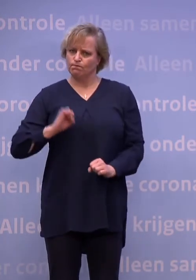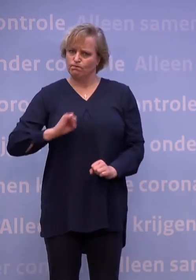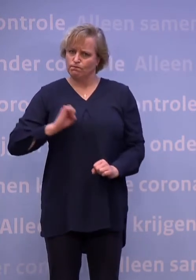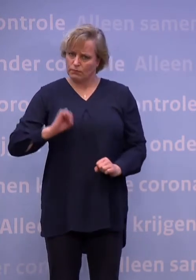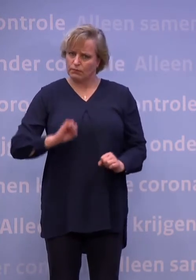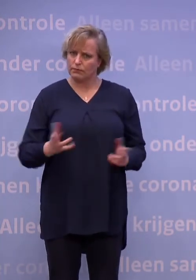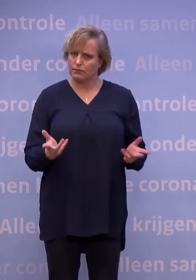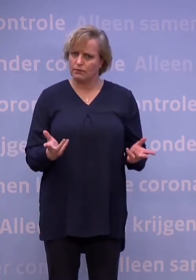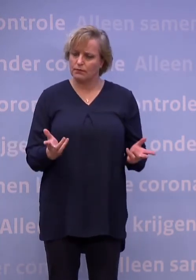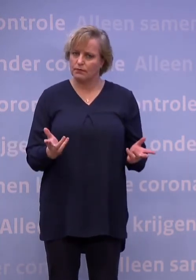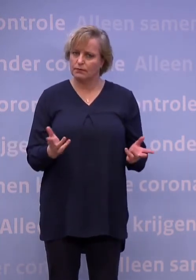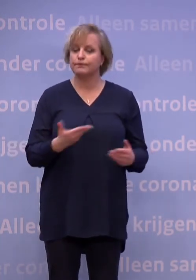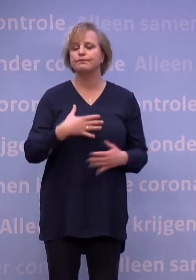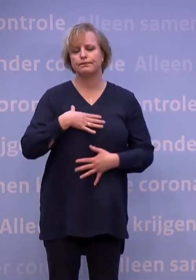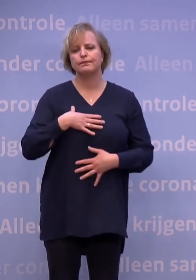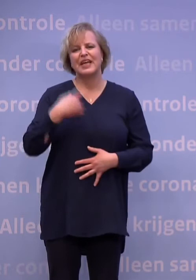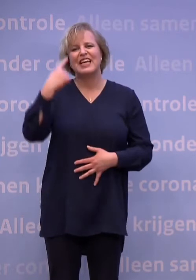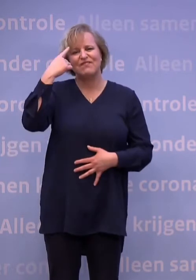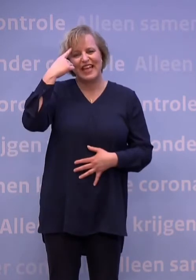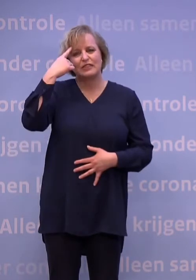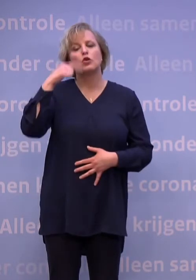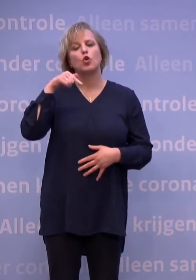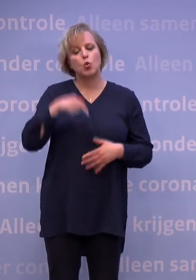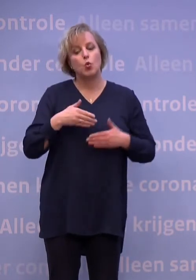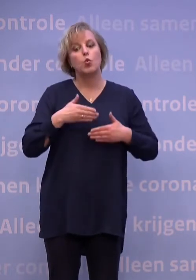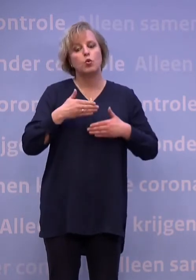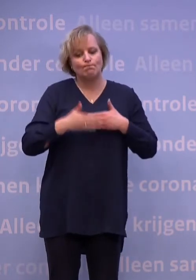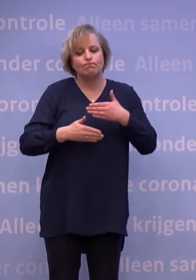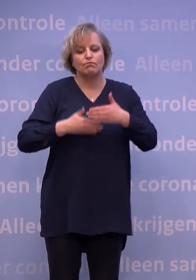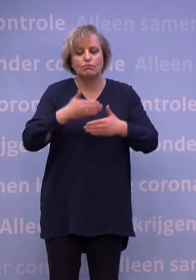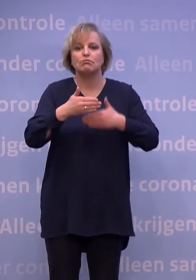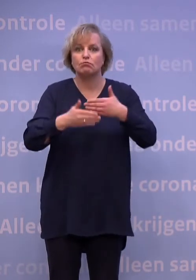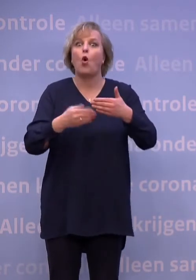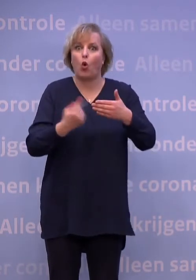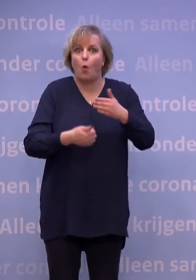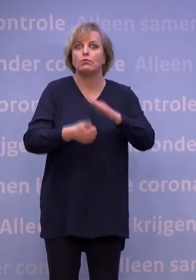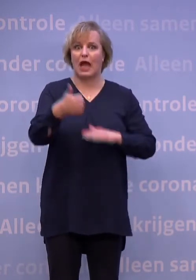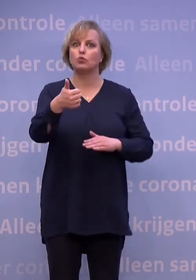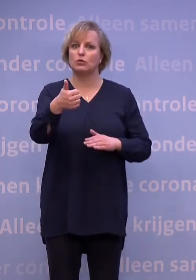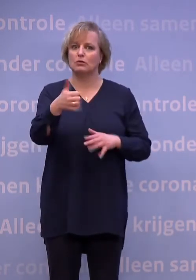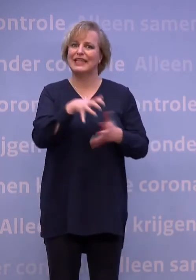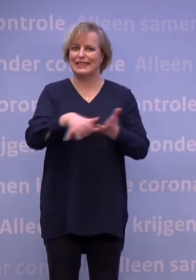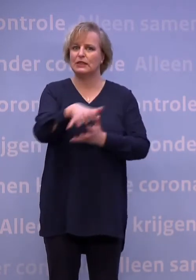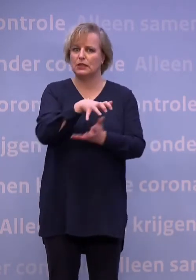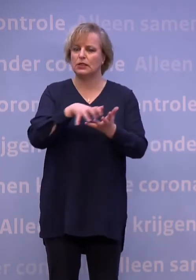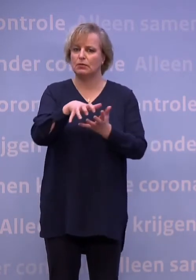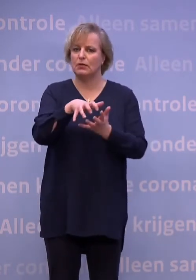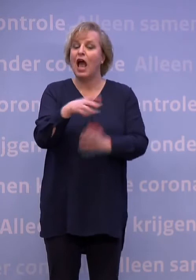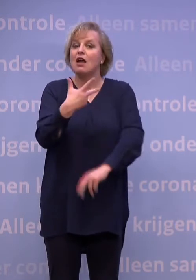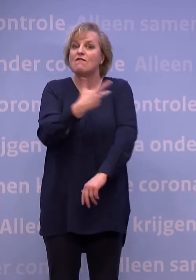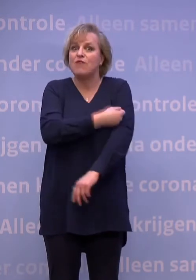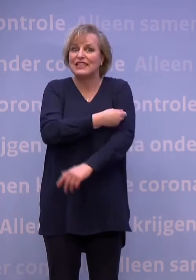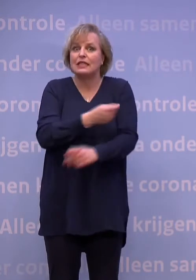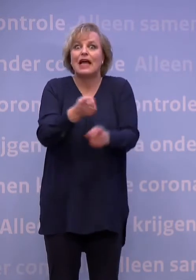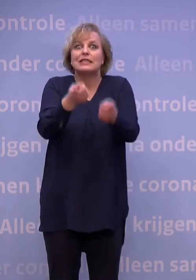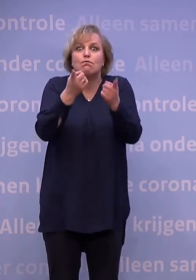Gelukkig weten we dat we inmiddels de eerste stappen op de weg uit de crisis hebben gezet. Vaccinatie is dé troef die